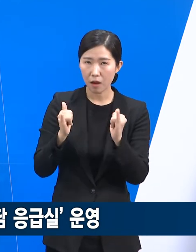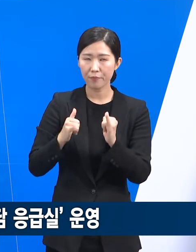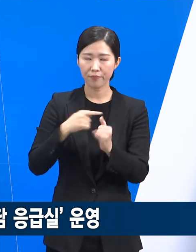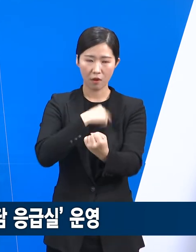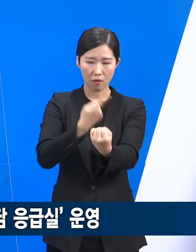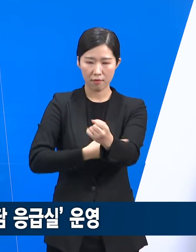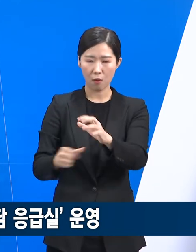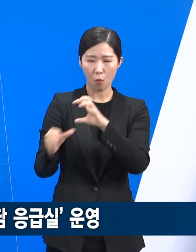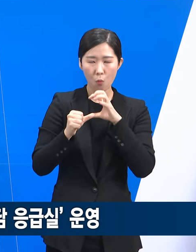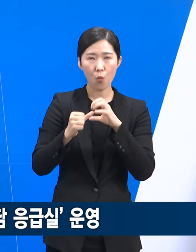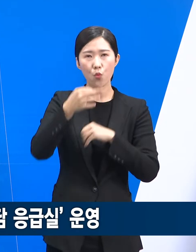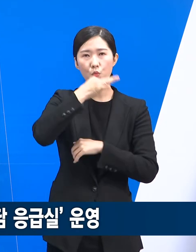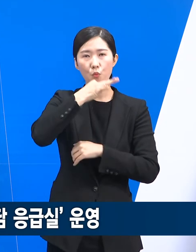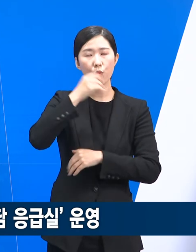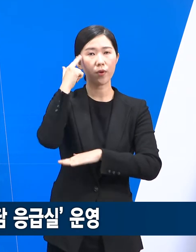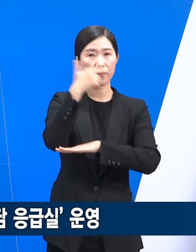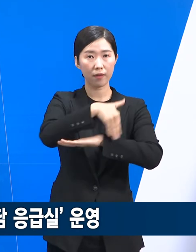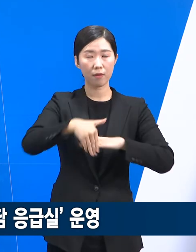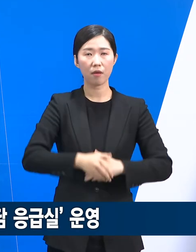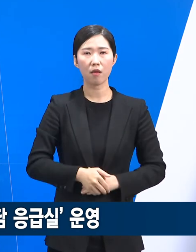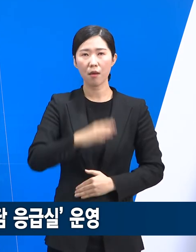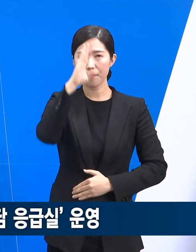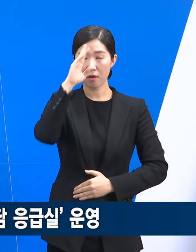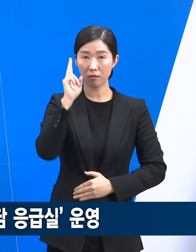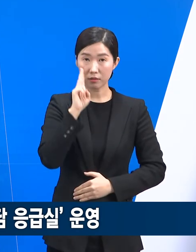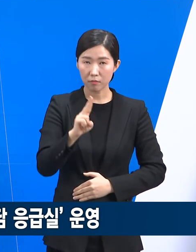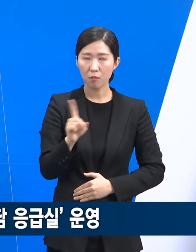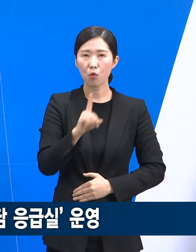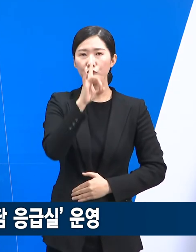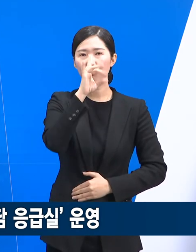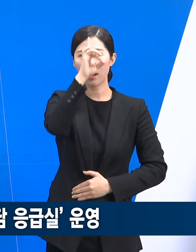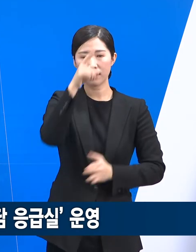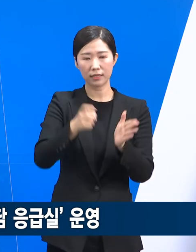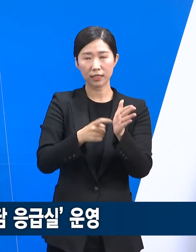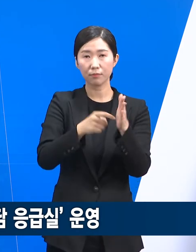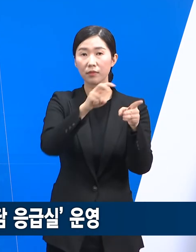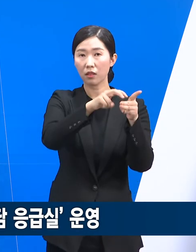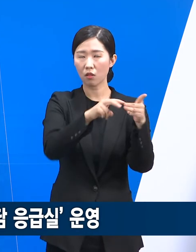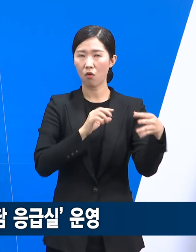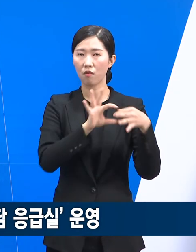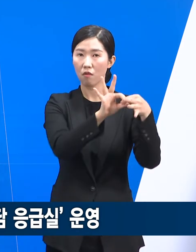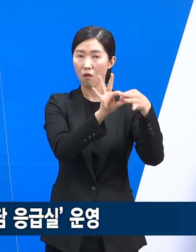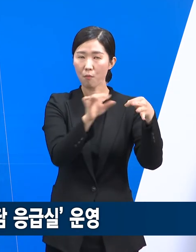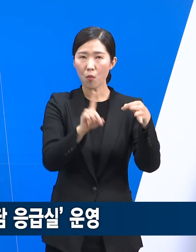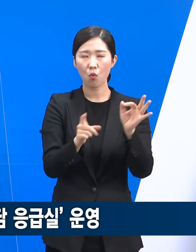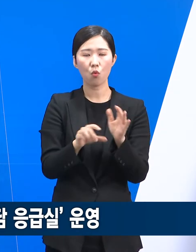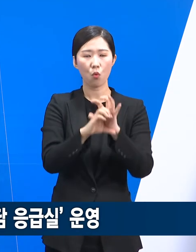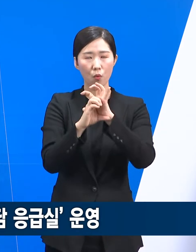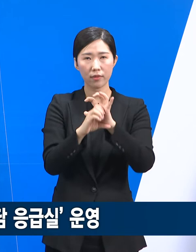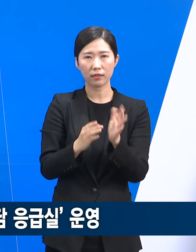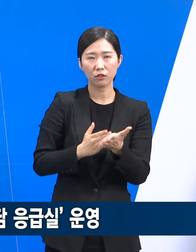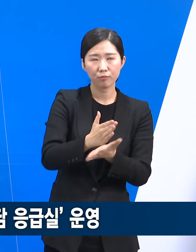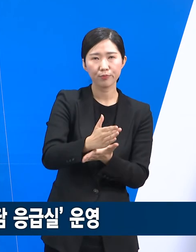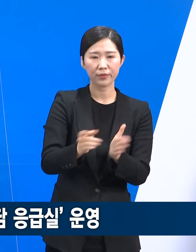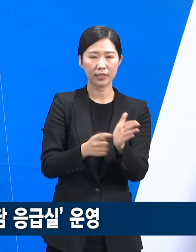예정입니다. 중증환자의 경우 중앙응급의료센터와 연계하여 코로나19 전남응급센터,